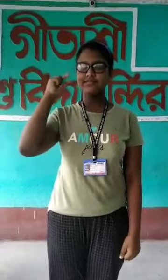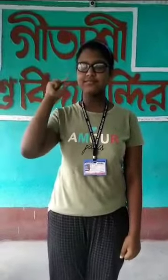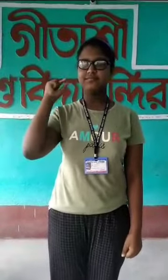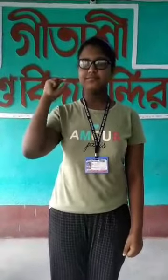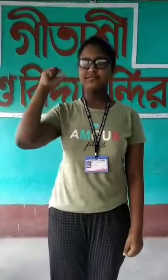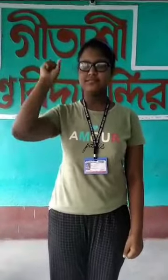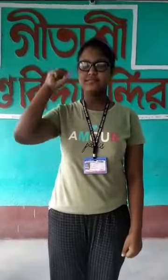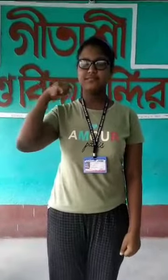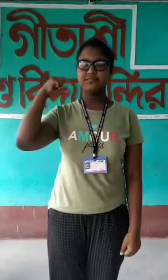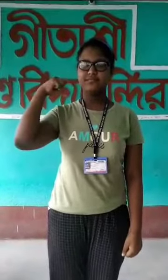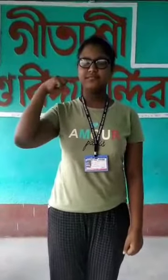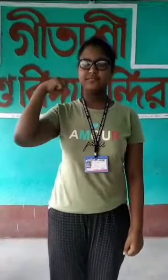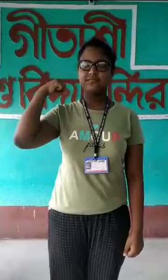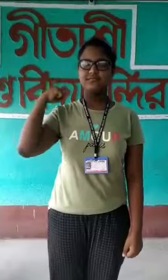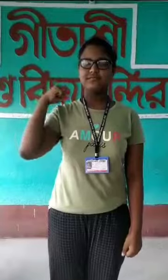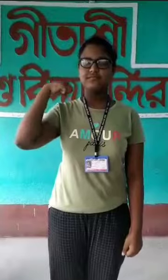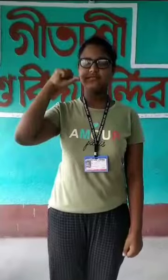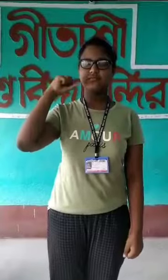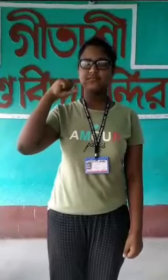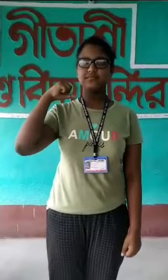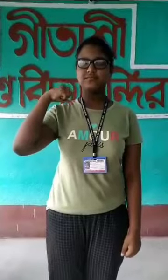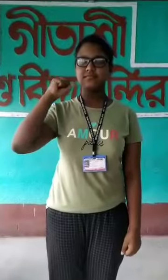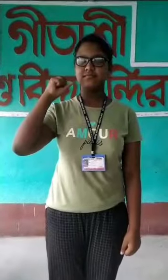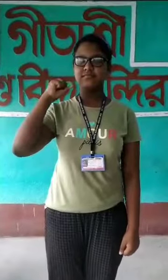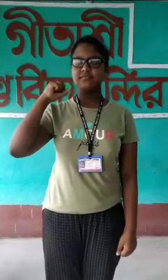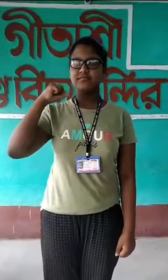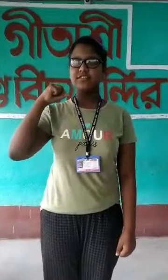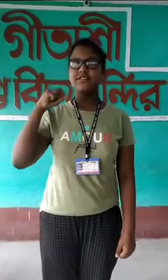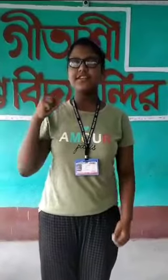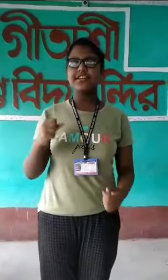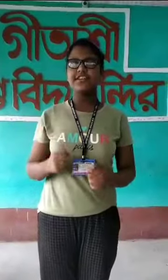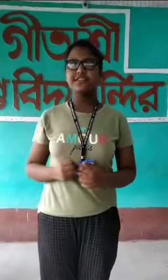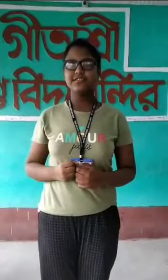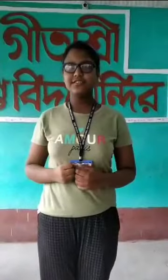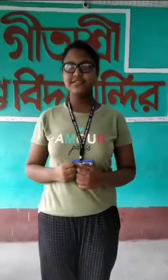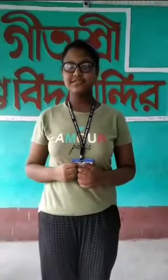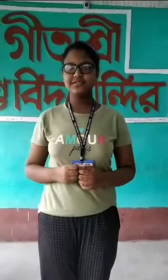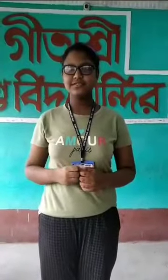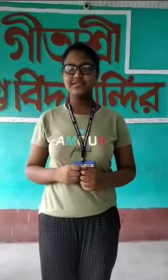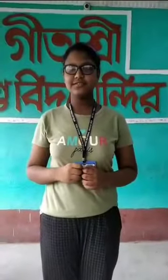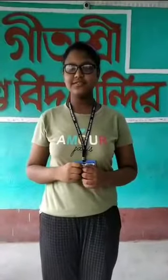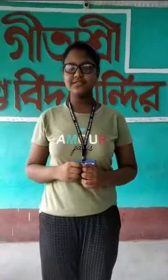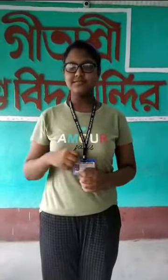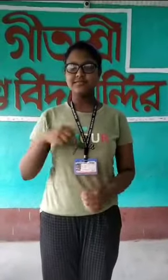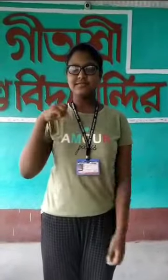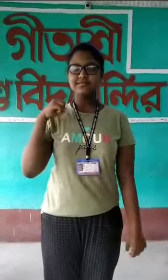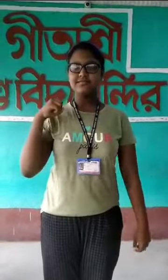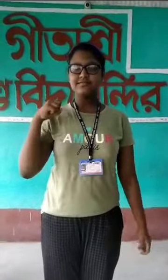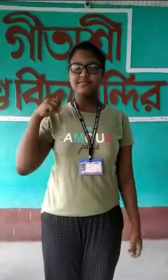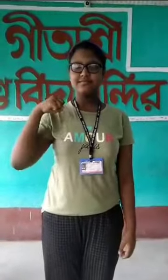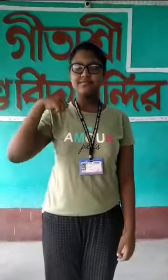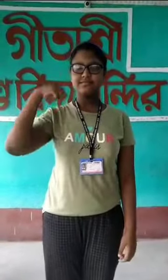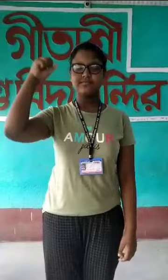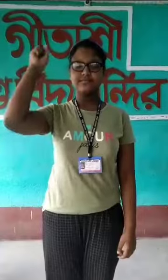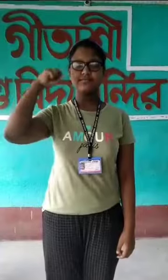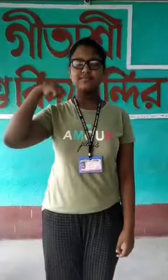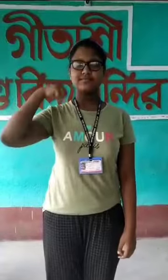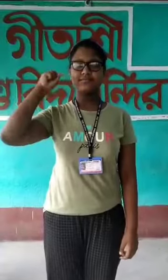less 4, less 5, add 2, add 1, equal 3. Very good. 0, add 5, add 4, less